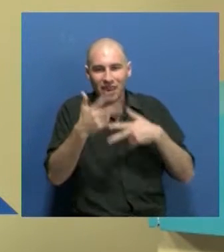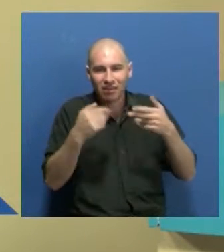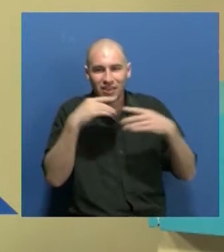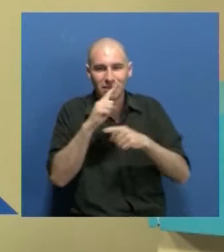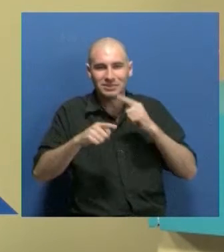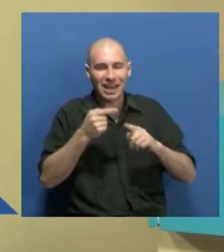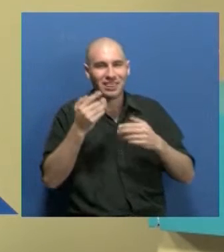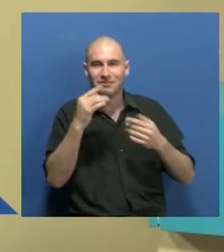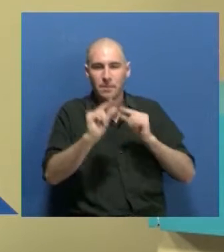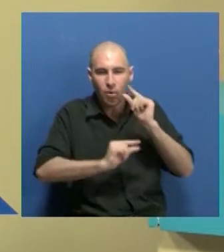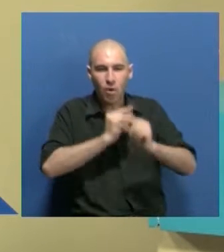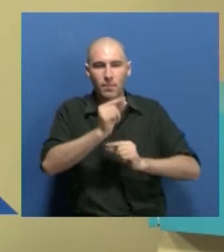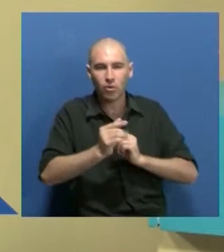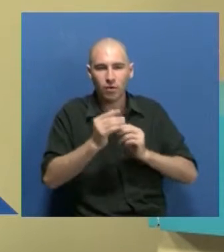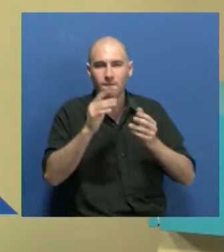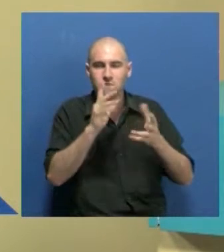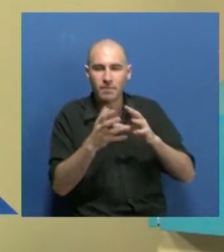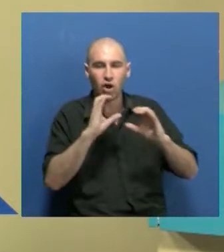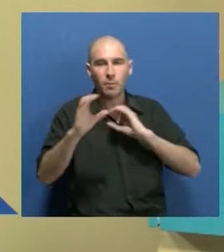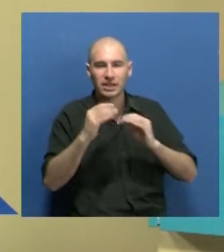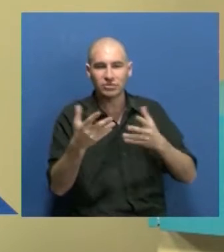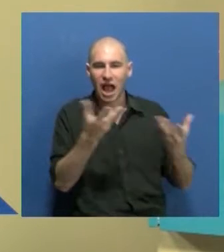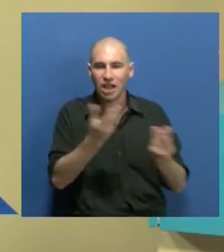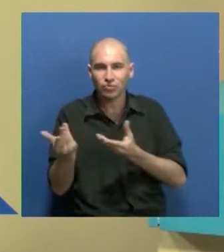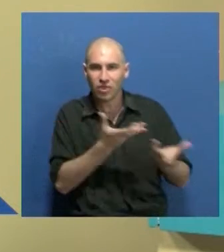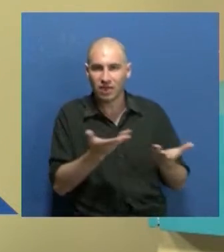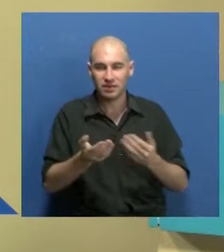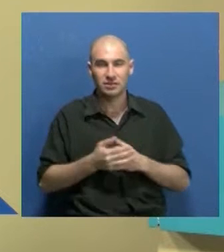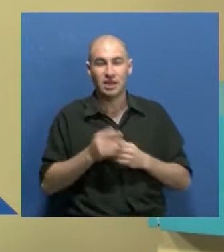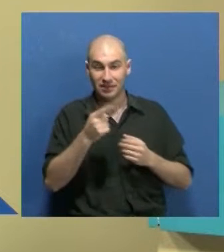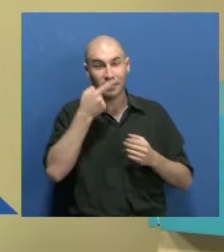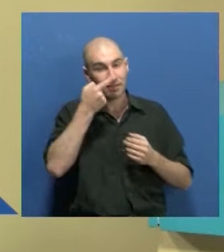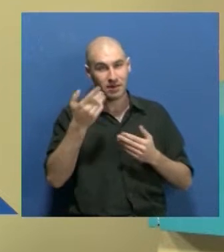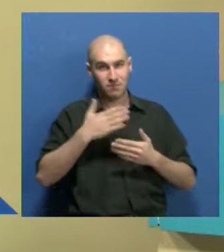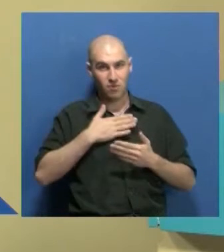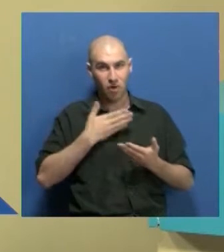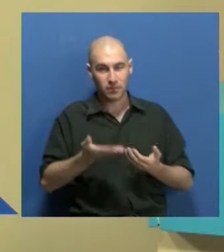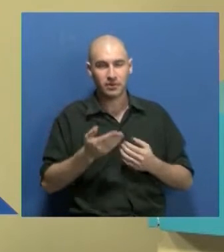construir de a poco puentes de comunicación. Y esto es lo que nos interesa a nosotros. En esta oportunidad